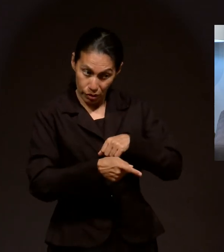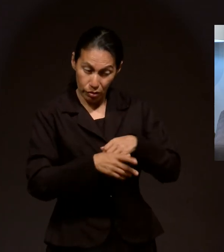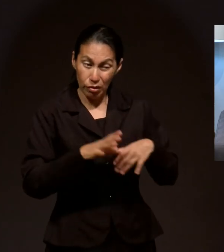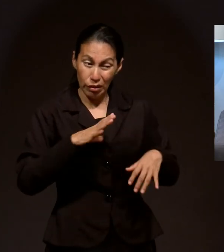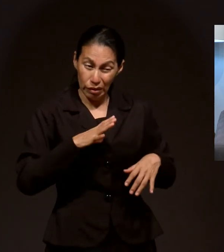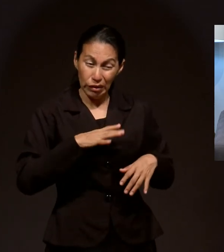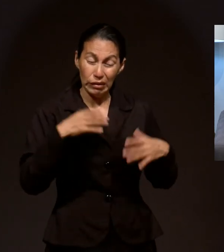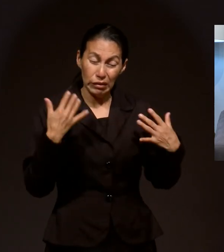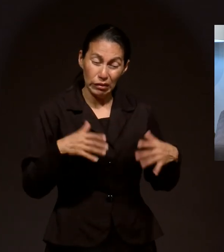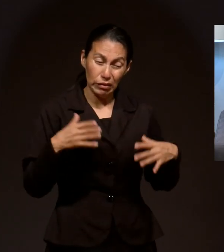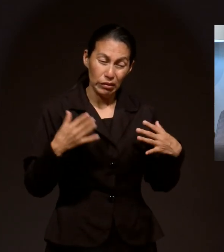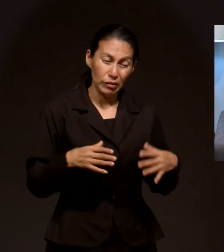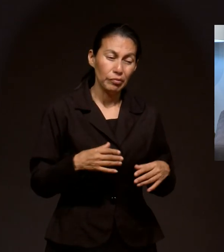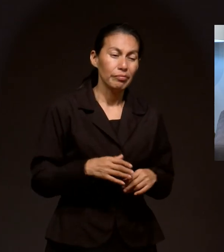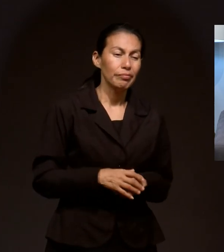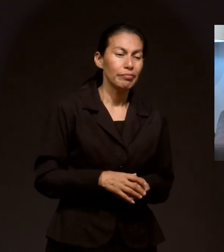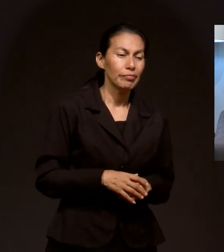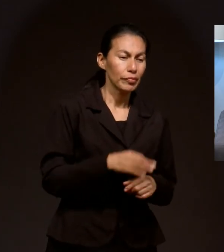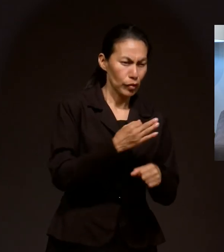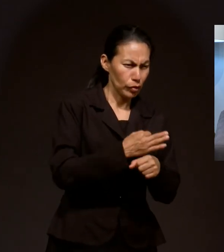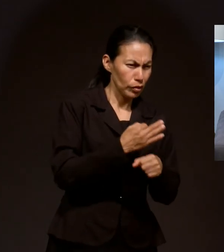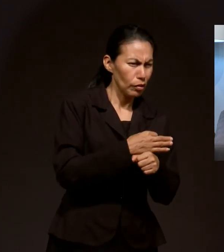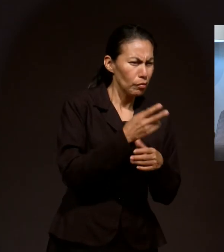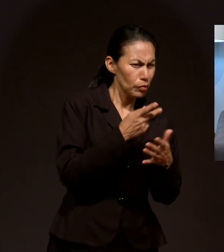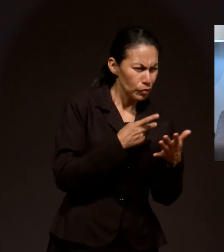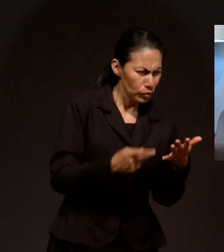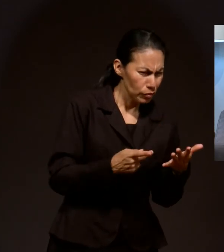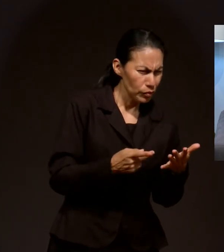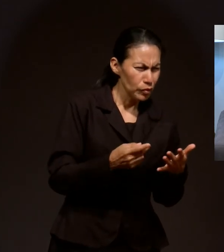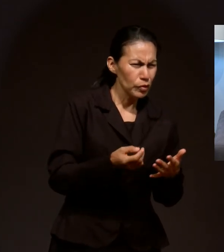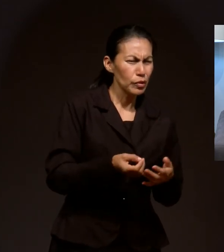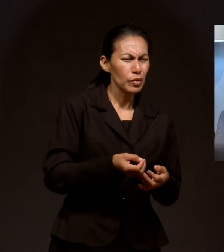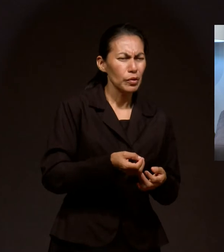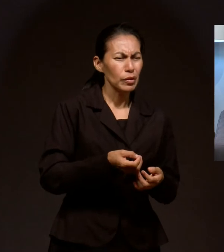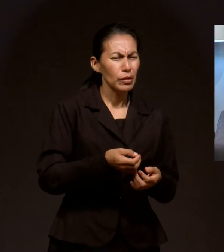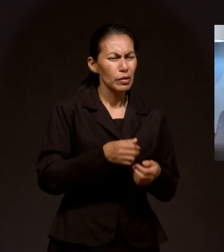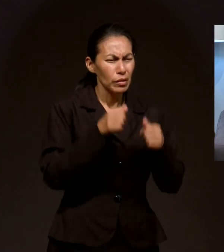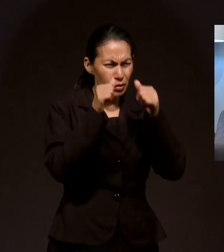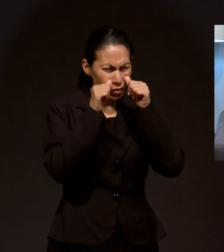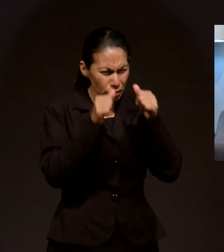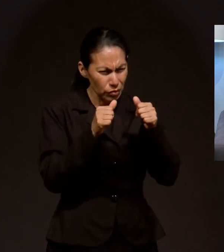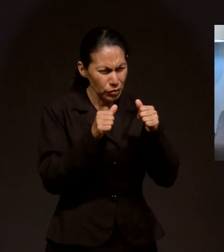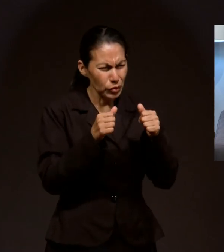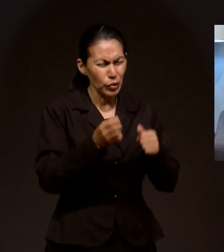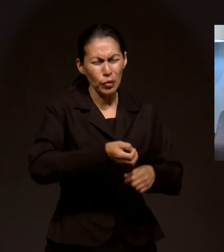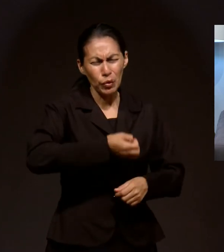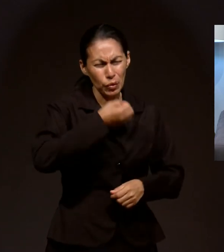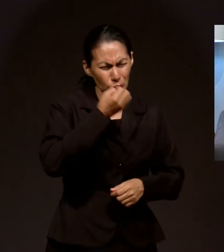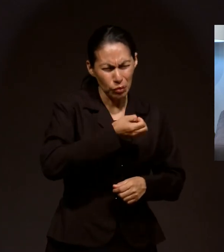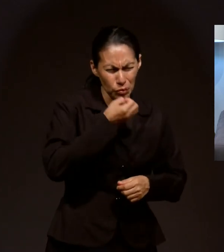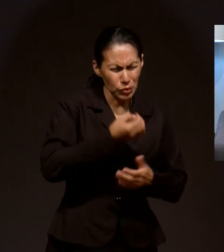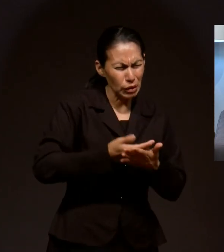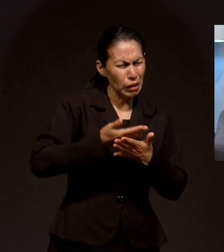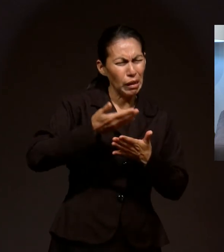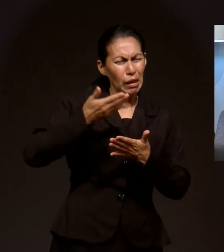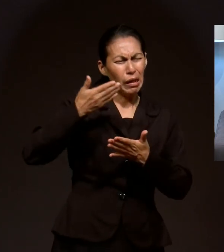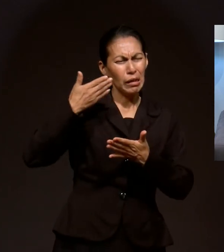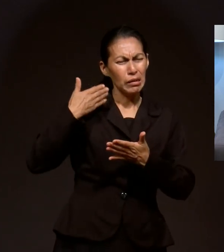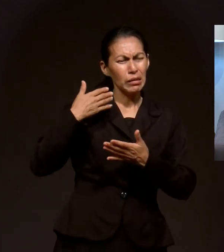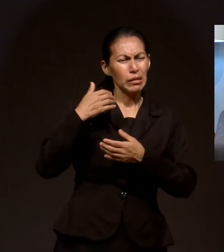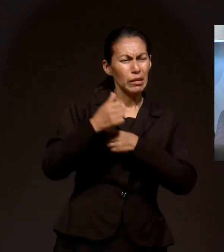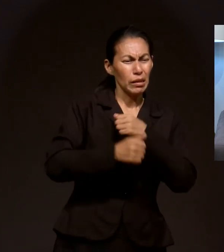peligro. Y escuchamos aquí en este programa, lloramos en este programa, hace unos años,